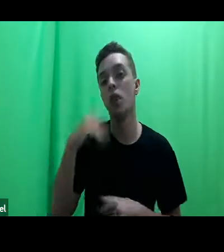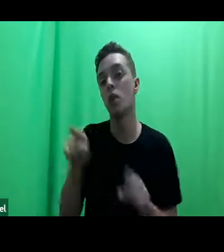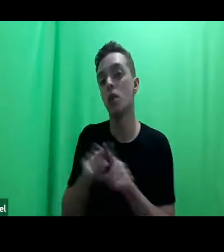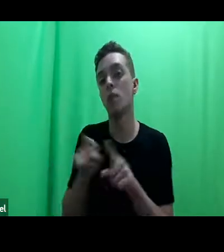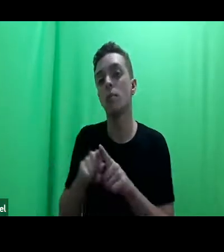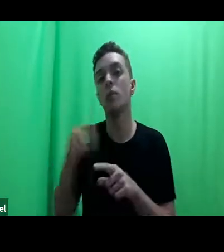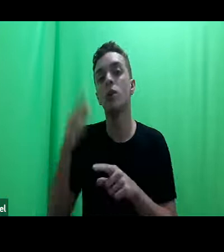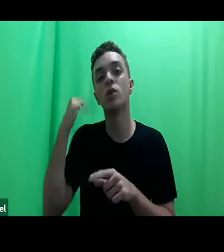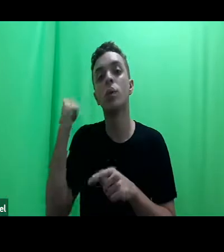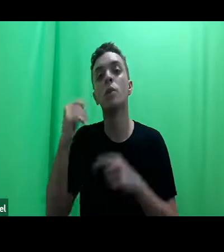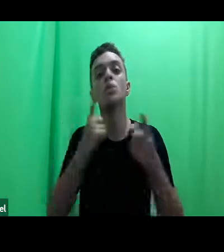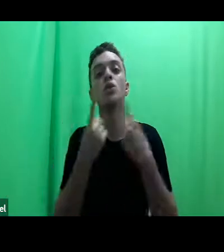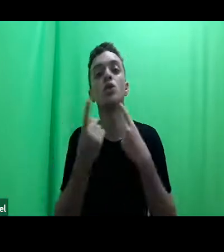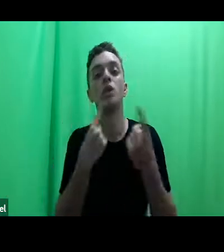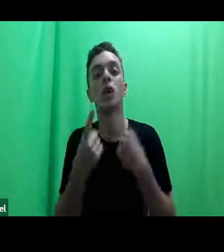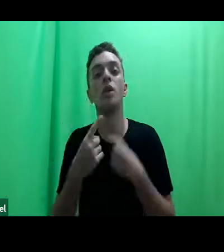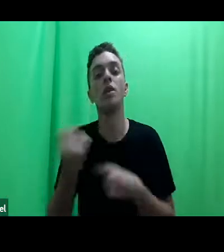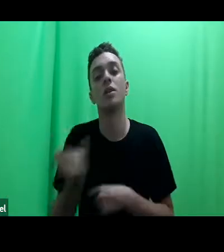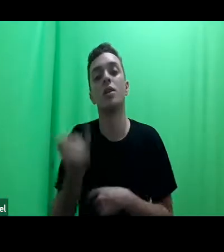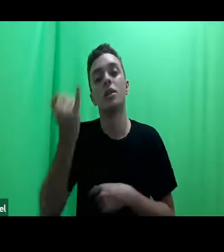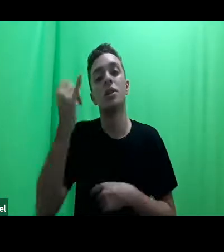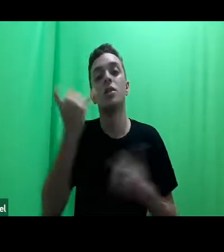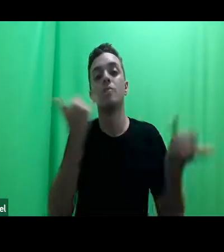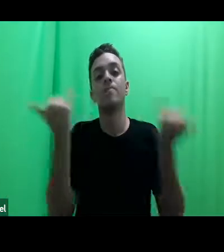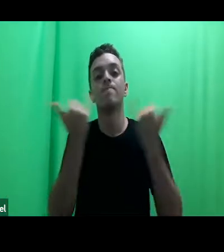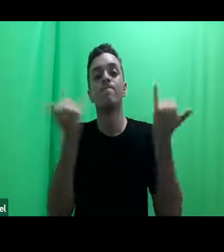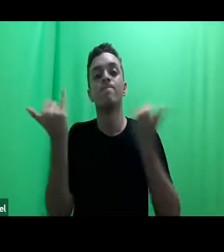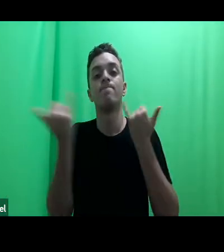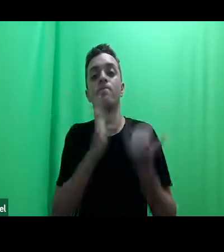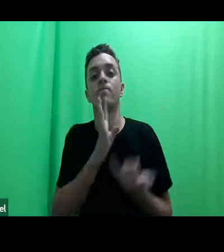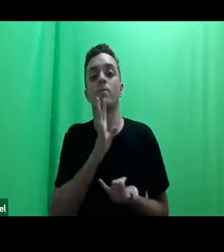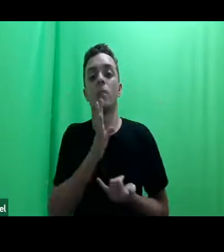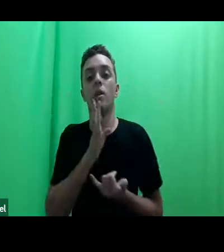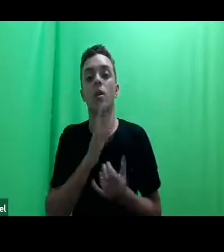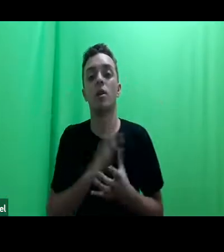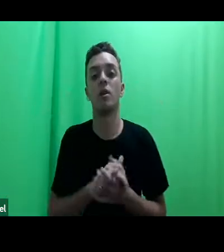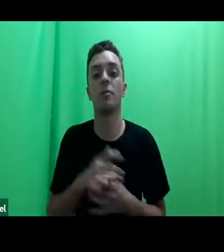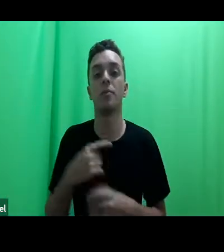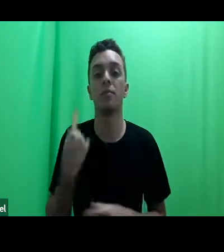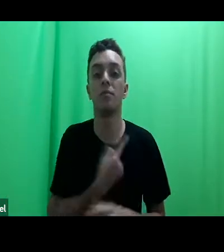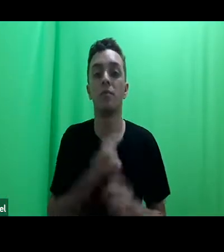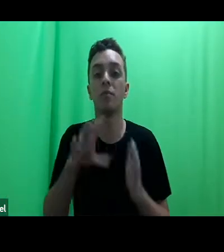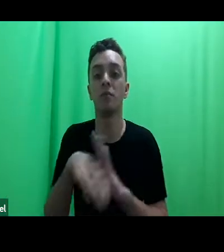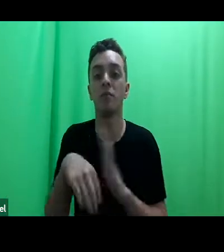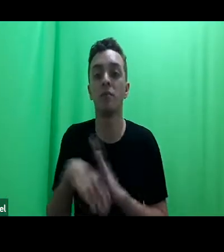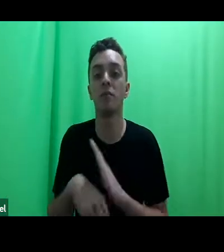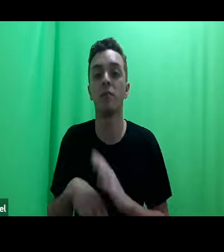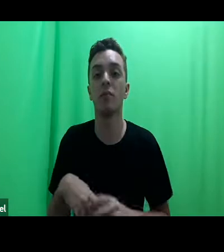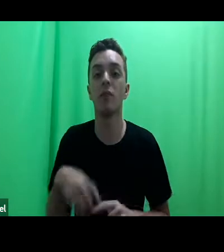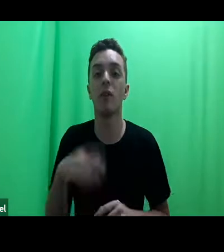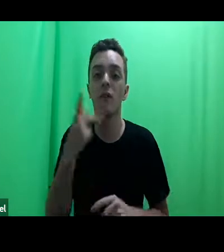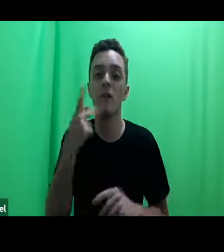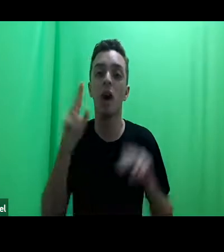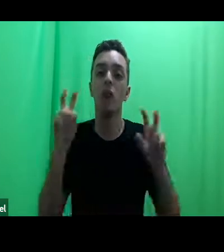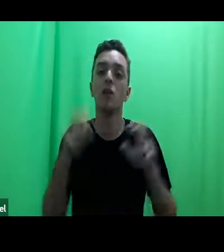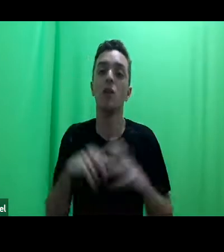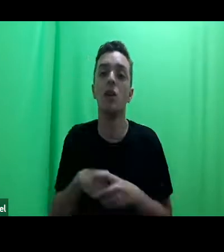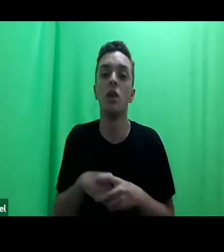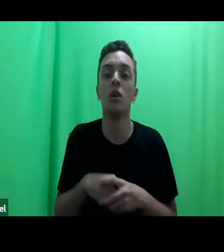diálogo de saberes, as epistemologias do Sul recorrem ao que